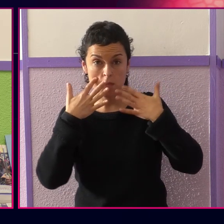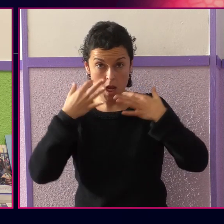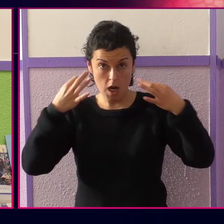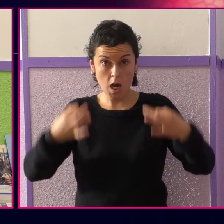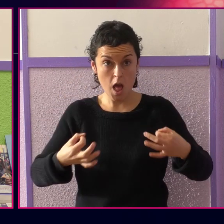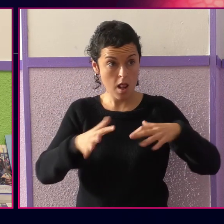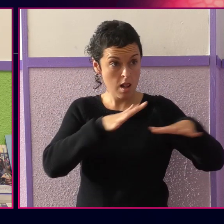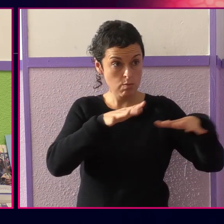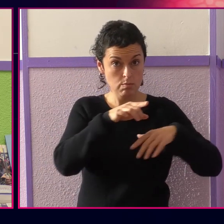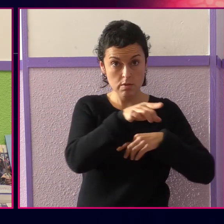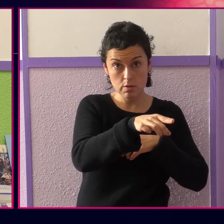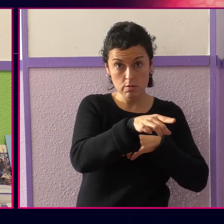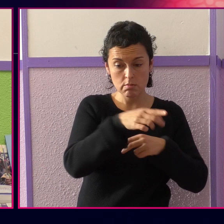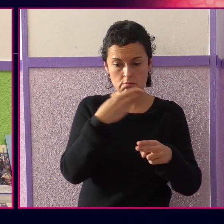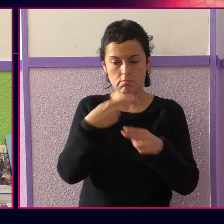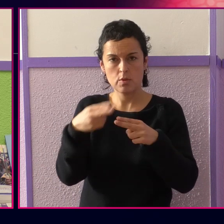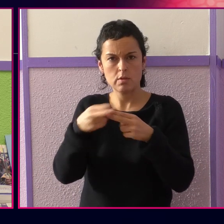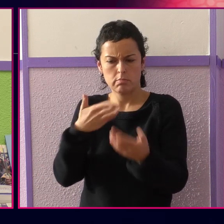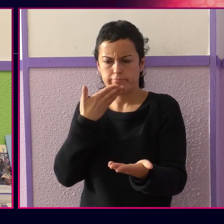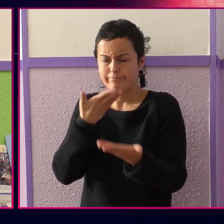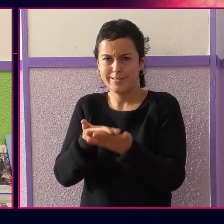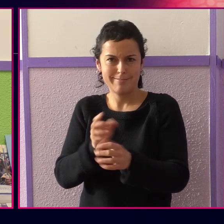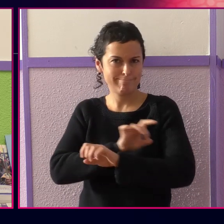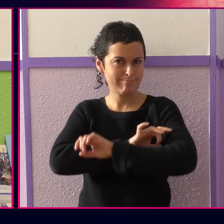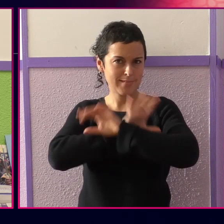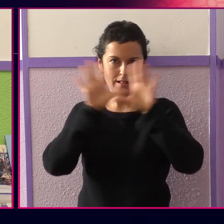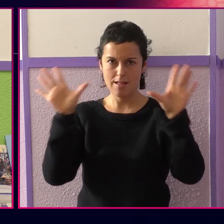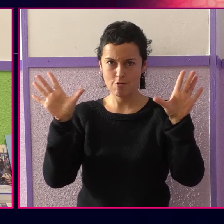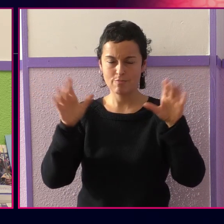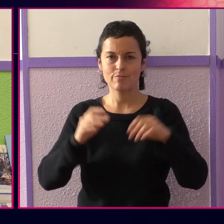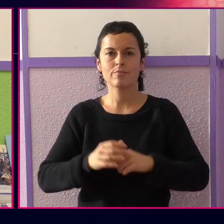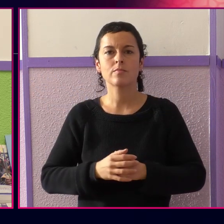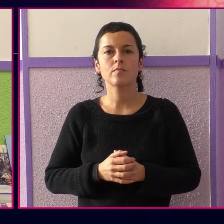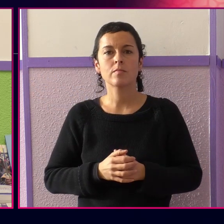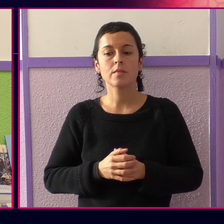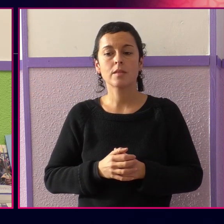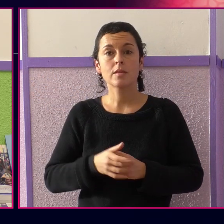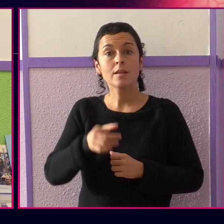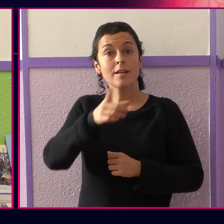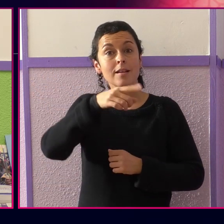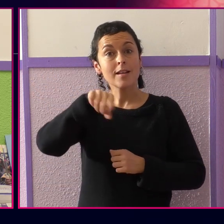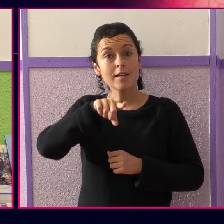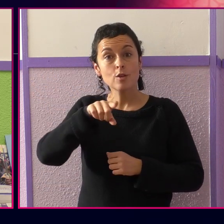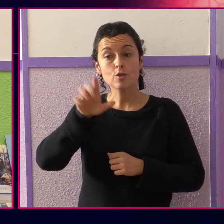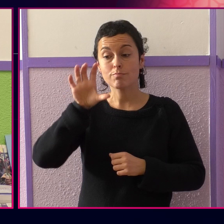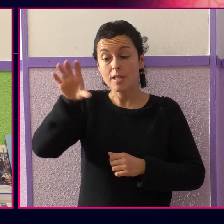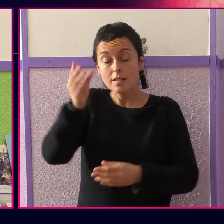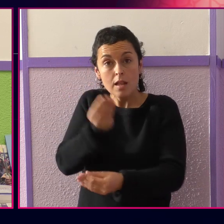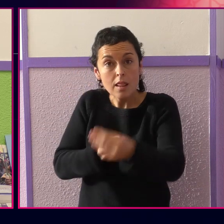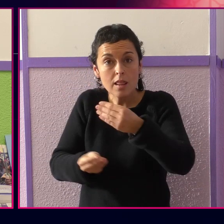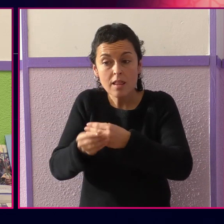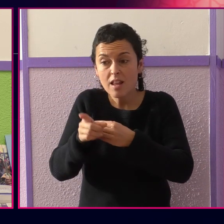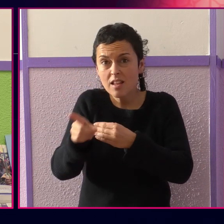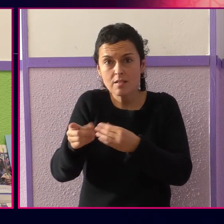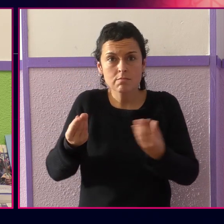martxan jarri dena. Naiz eta karga eta eskaera politikoa nabaria izan. Norbera